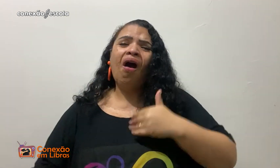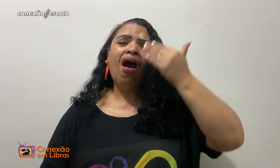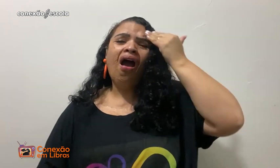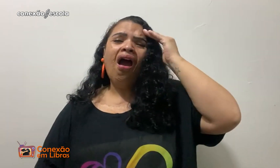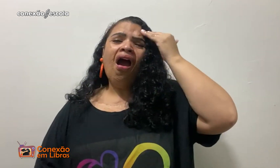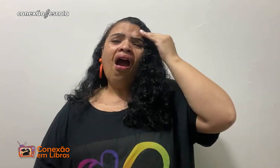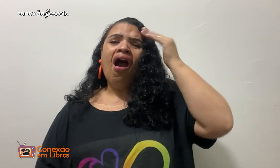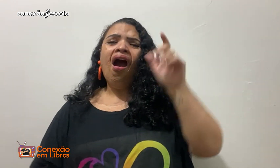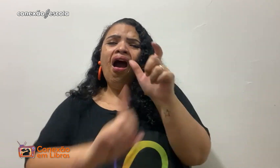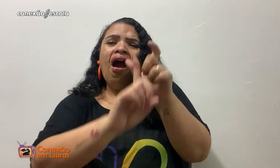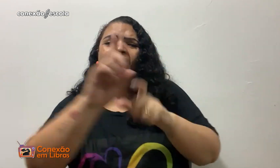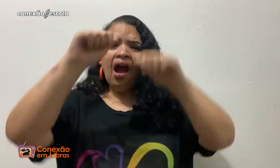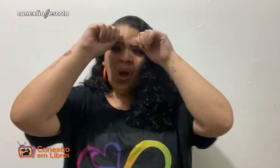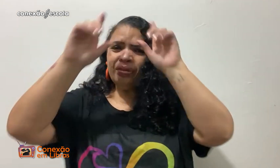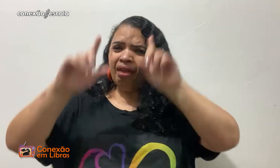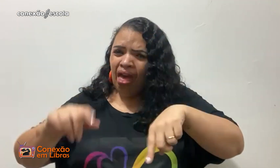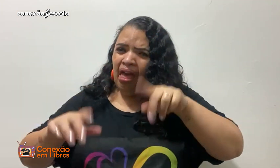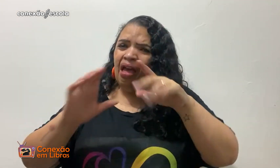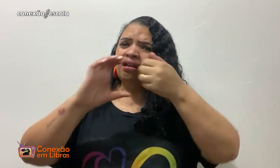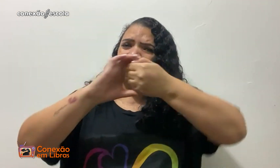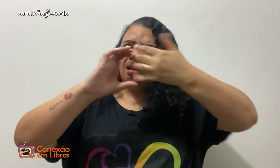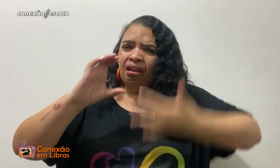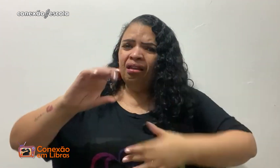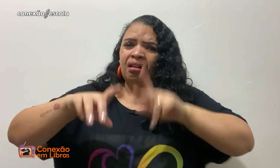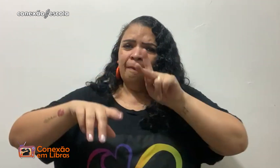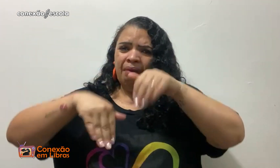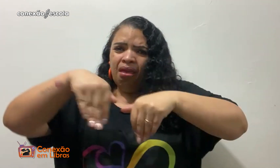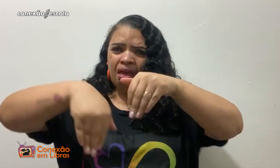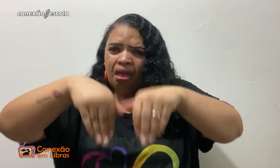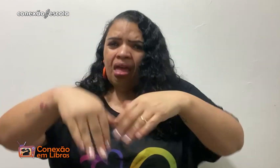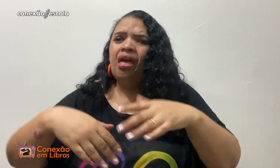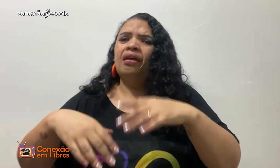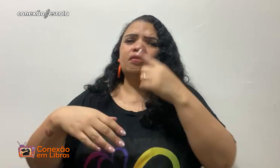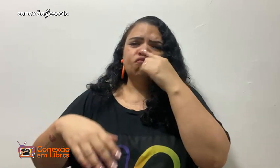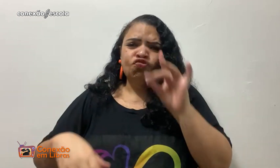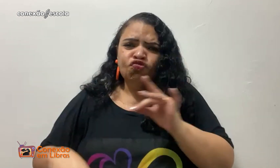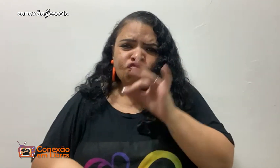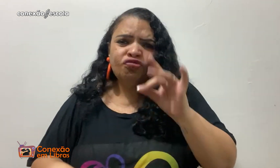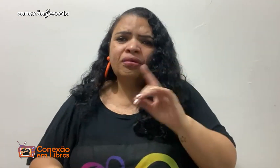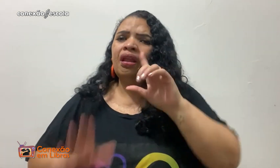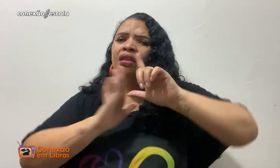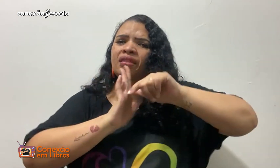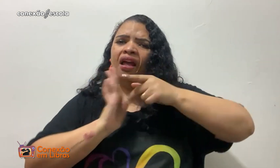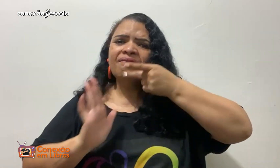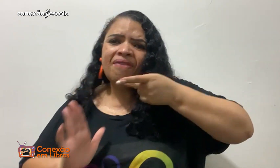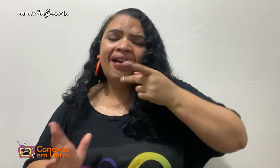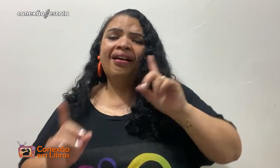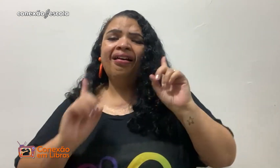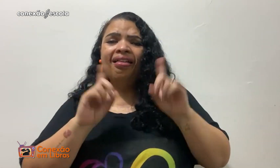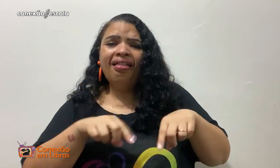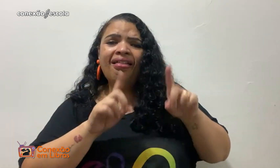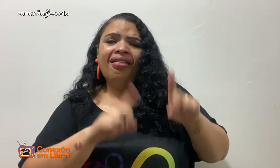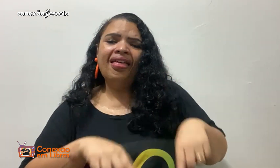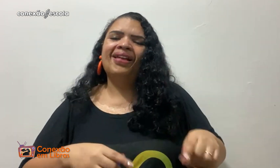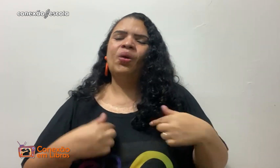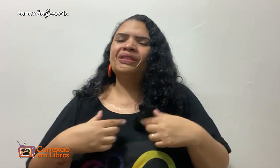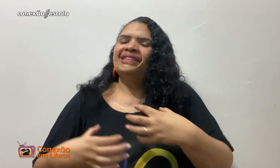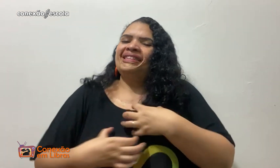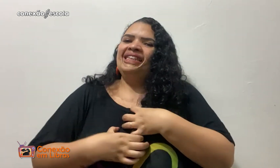alegria, que felicidade, porque agora eu entendo o que significa isso. É isso que é andar na pontinha do pé, ser autista, atraso de fala, é isso que